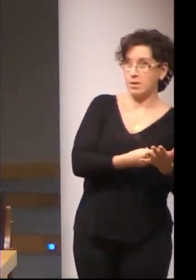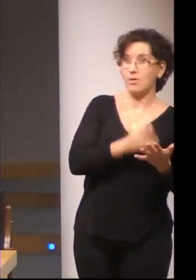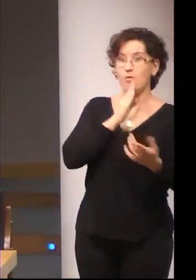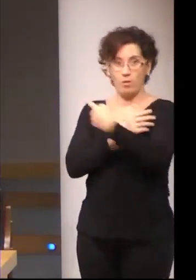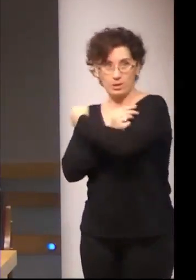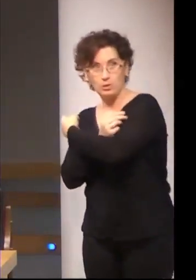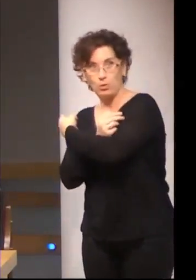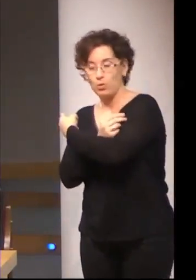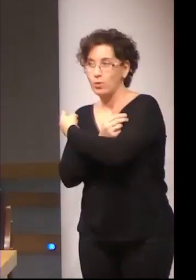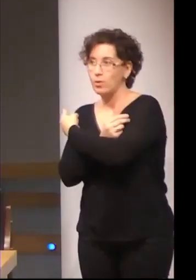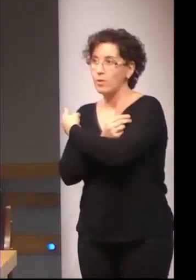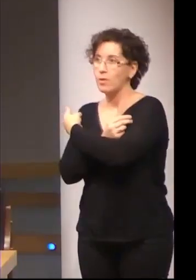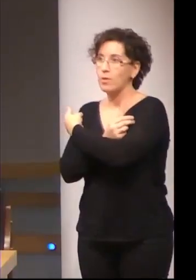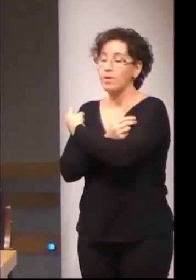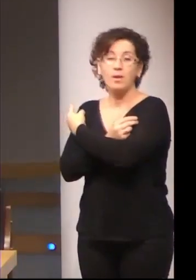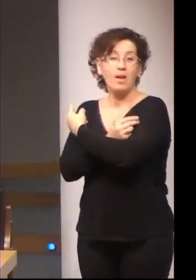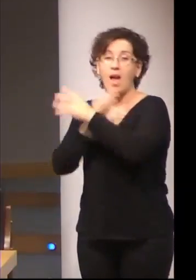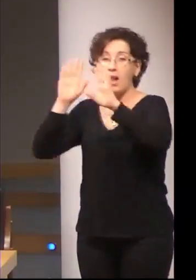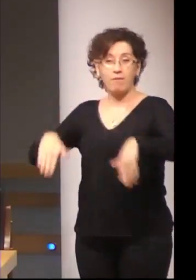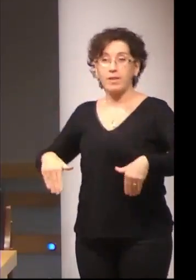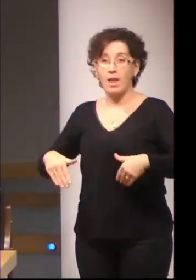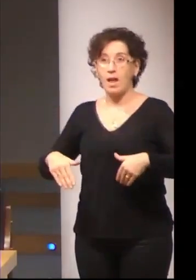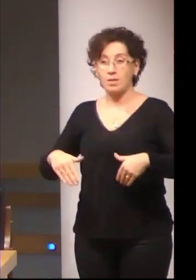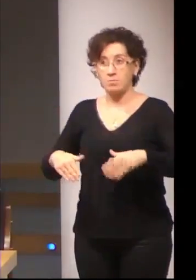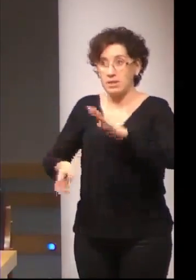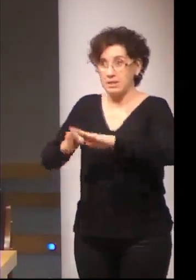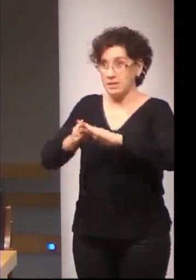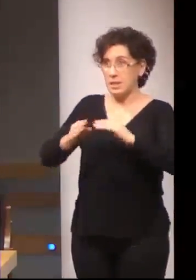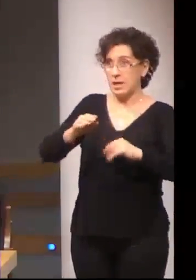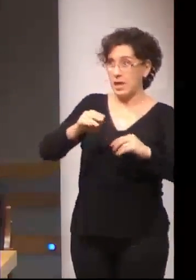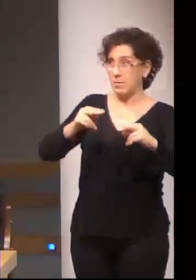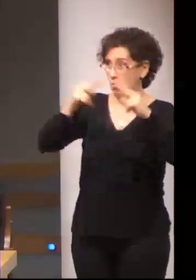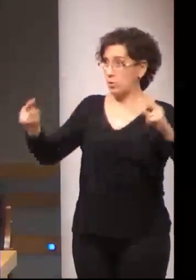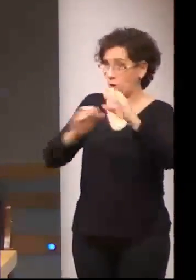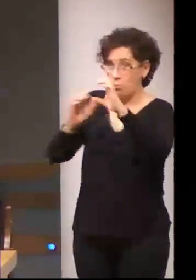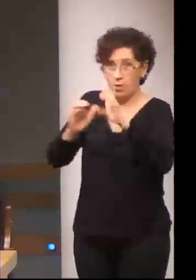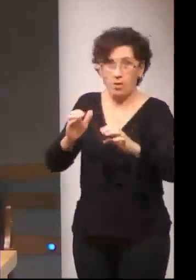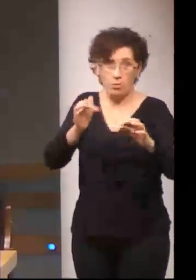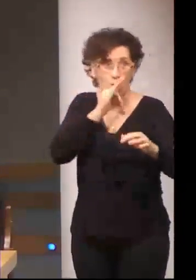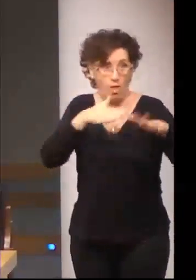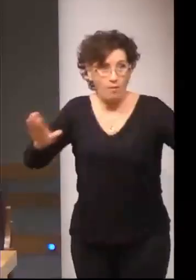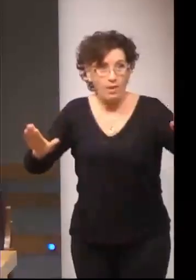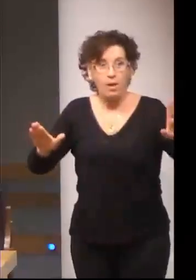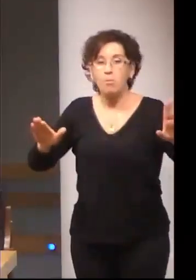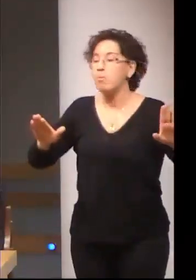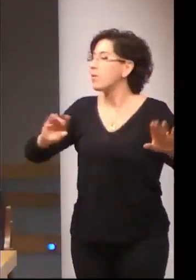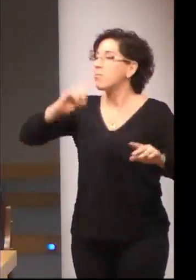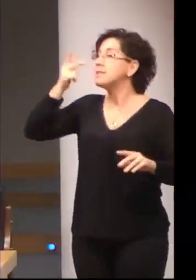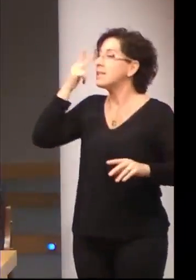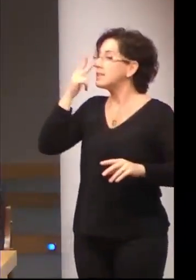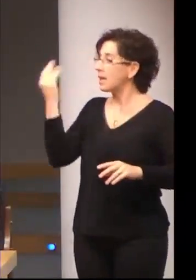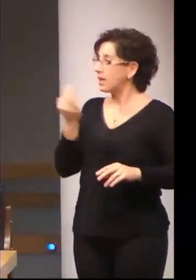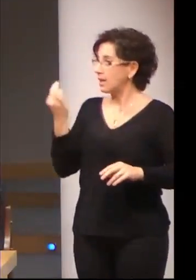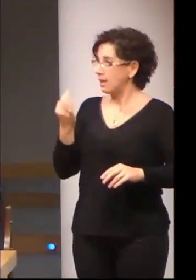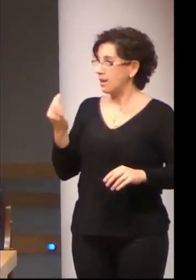sigue siendo un puente de comunicación y quizás lo más interesante de todo esto es que seguimos dando respuesta